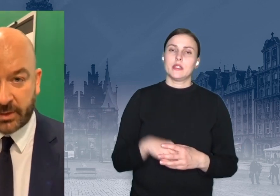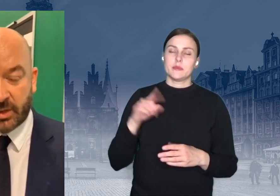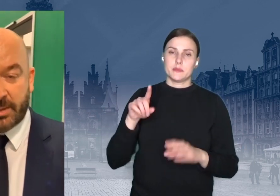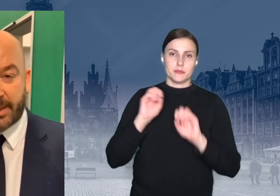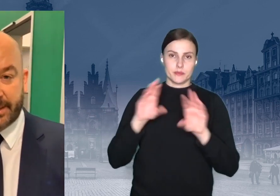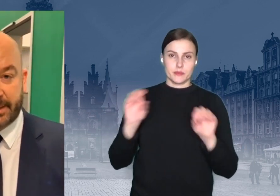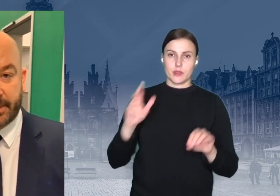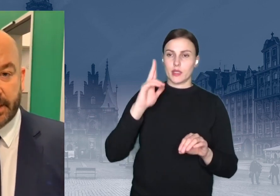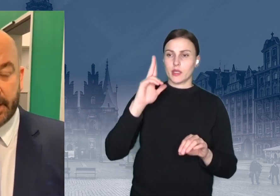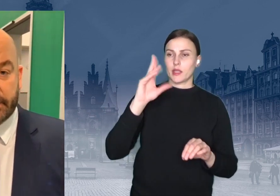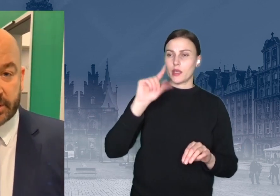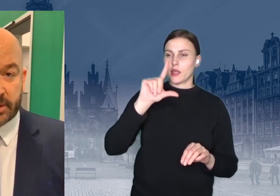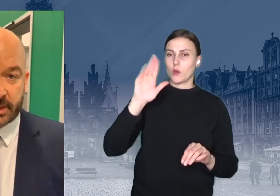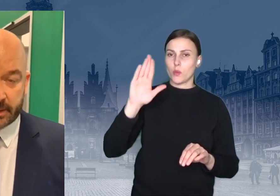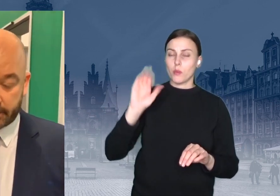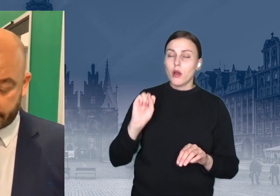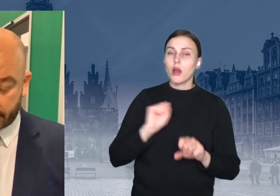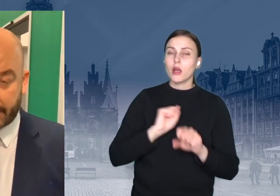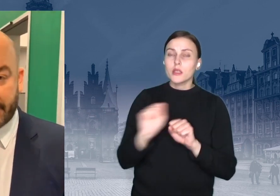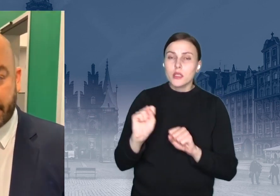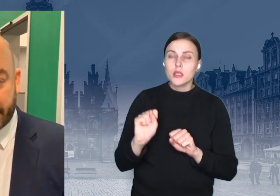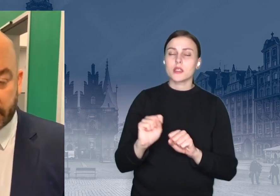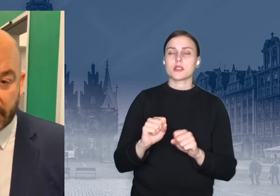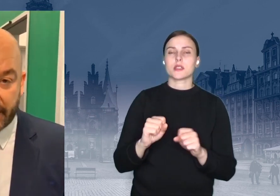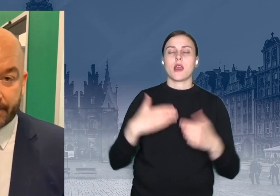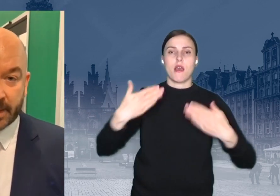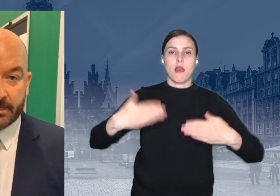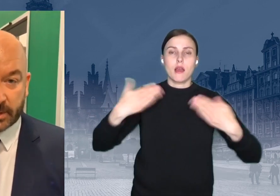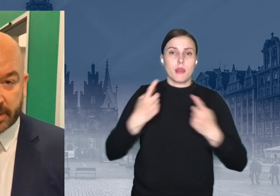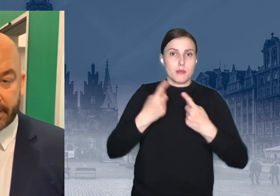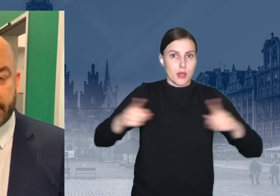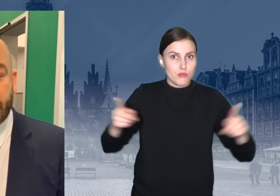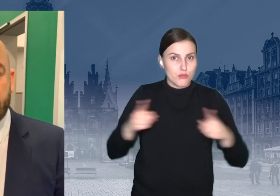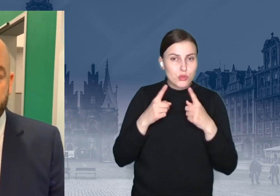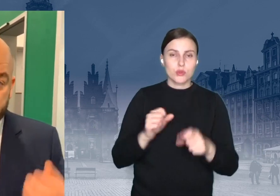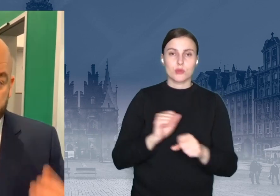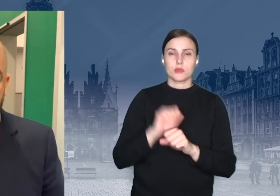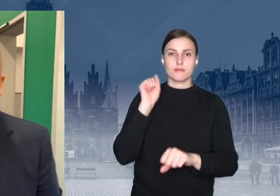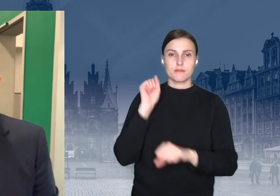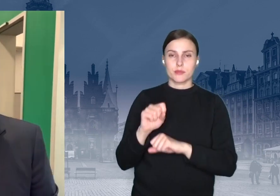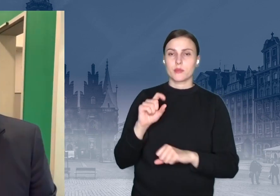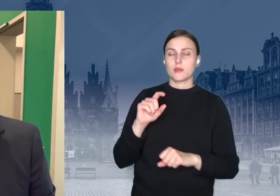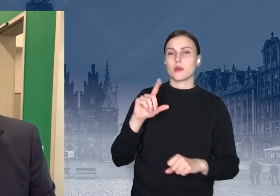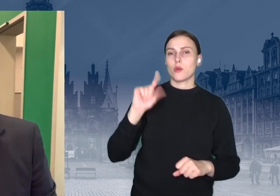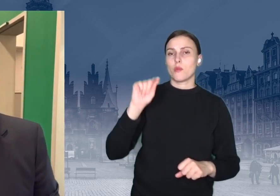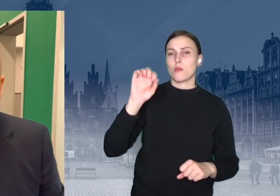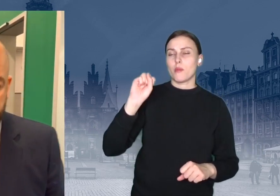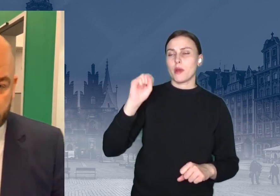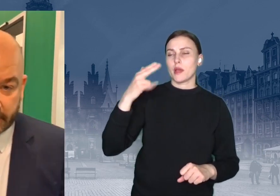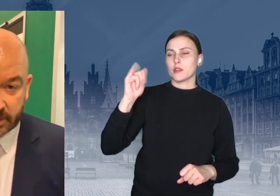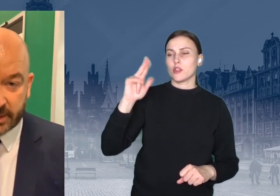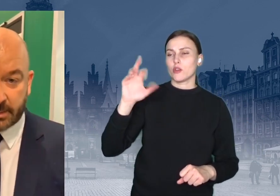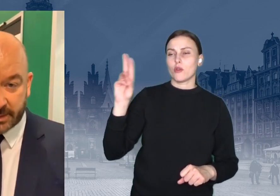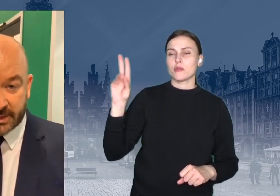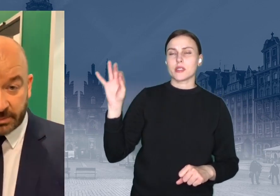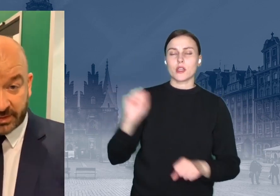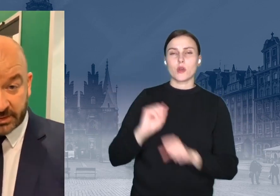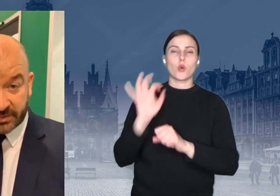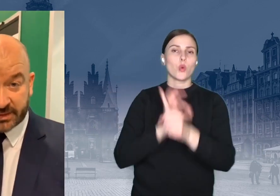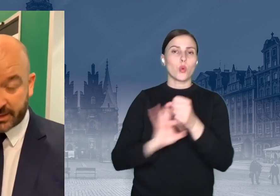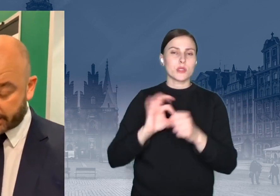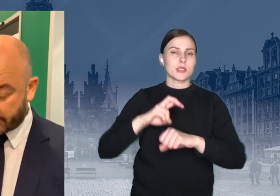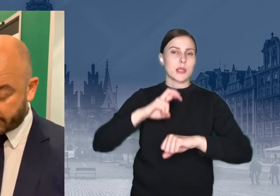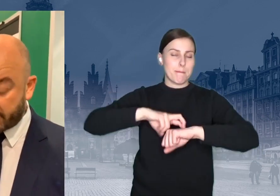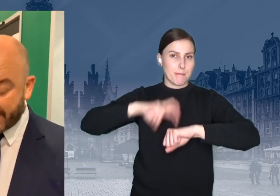Akademii Muzycznej, dla pana profesora Piotrka Ponikowskiego został rektorem Uniwersytetu Medycznego, bo jesteśmy właśnie w czasach